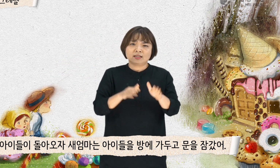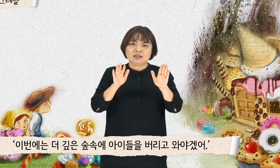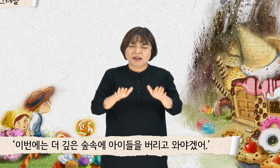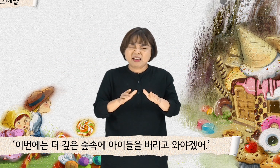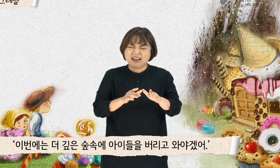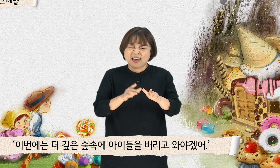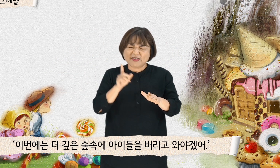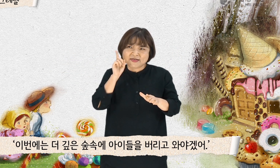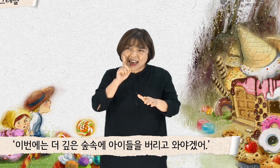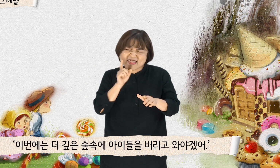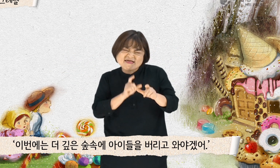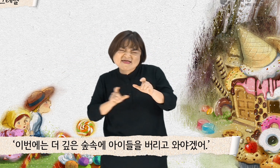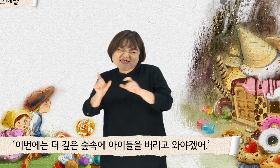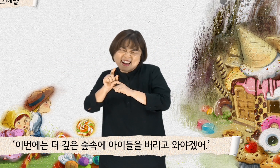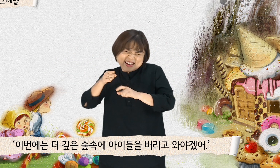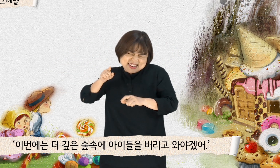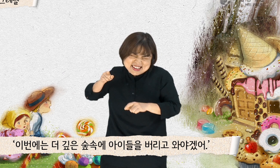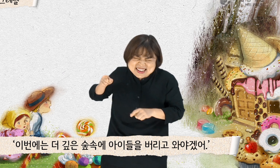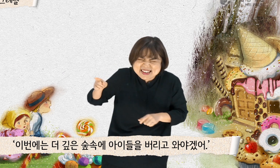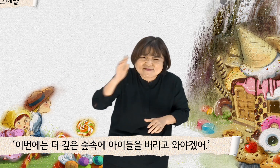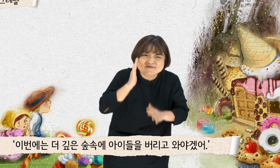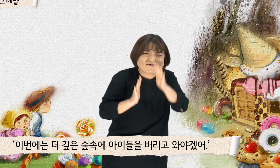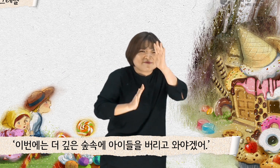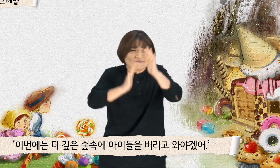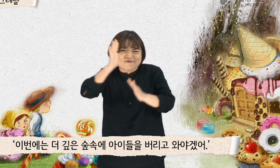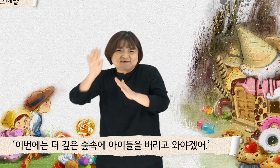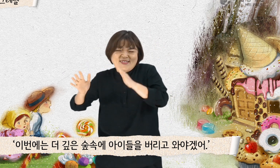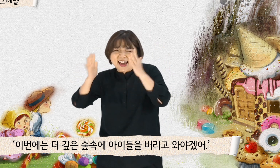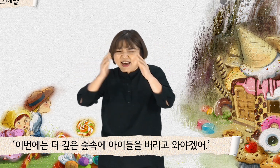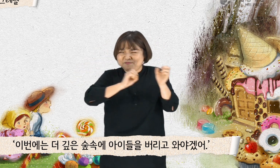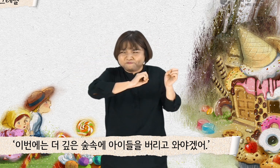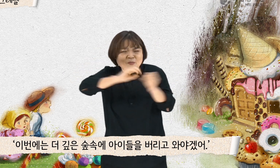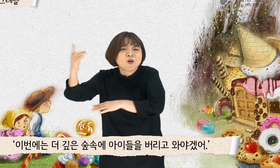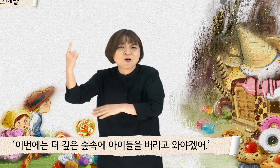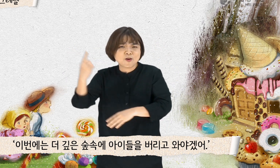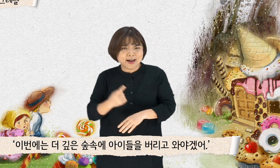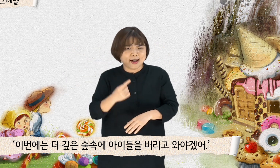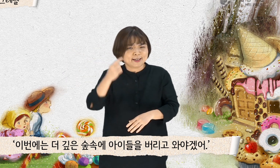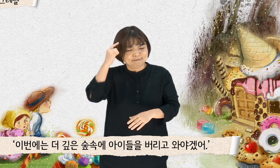이번에는 더 깊은 숲속에 아이들을 버리고 와야겠어.